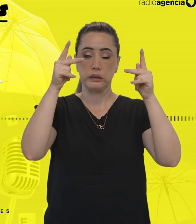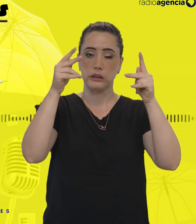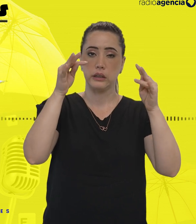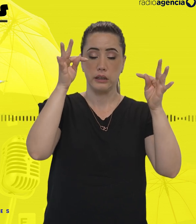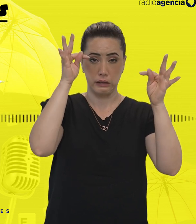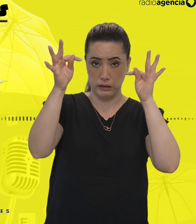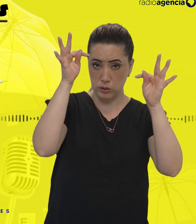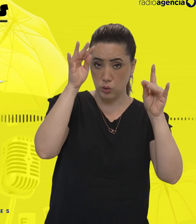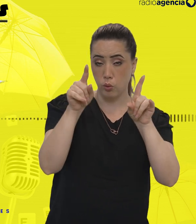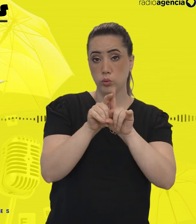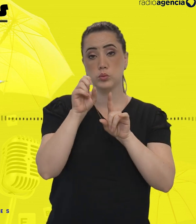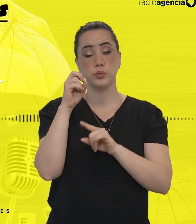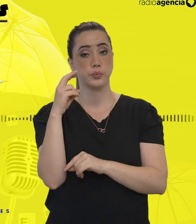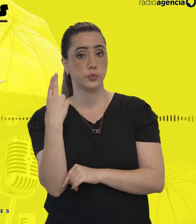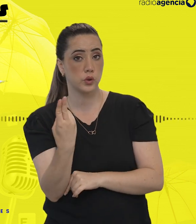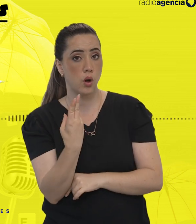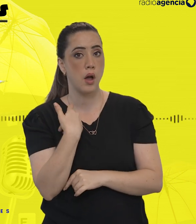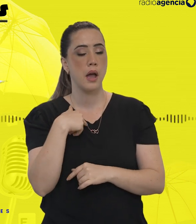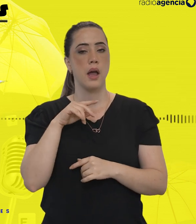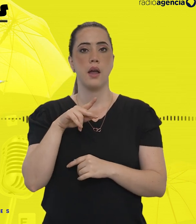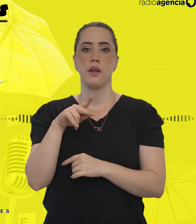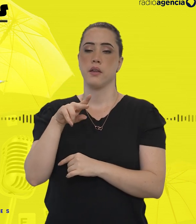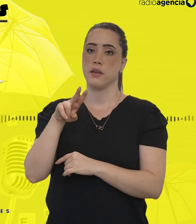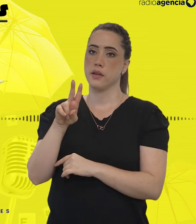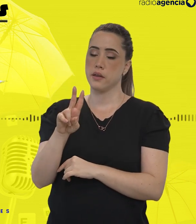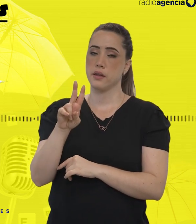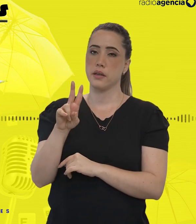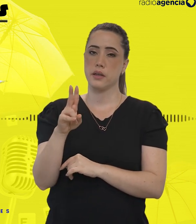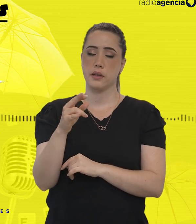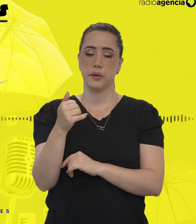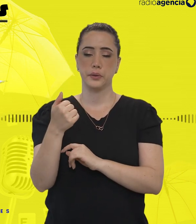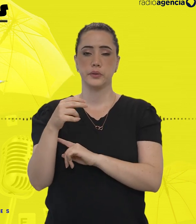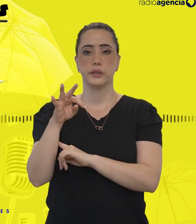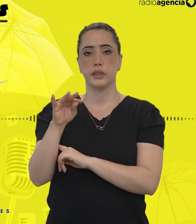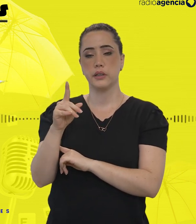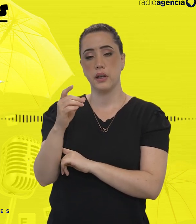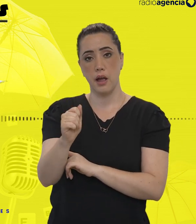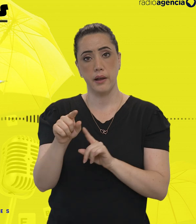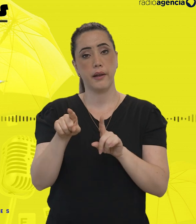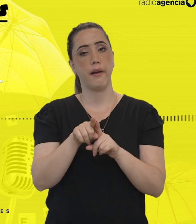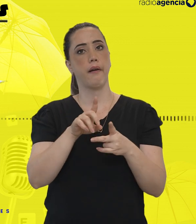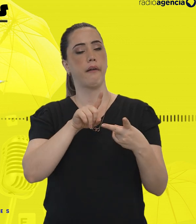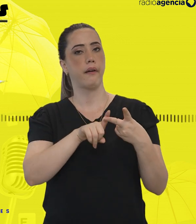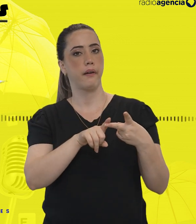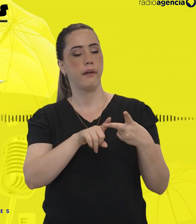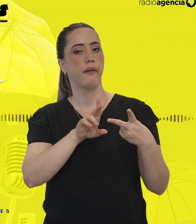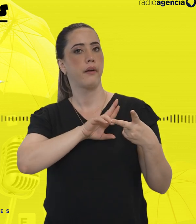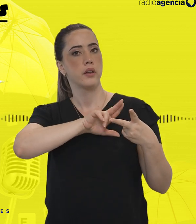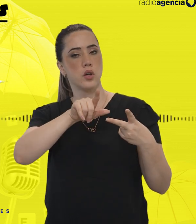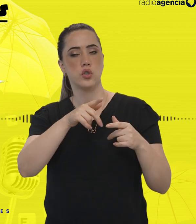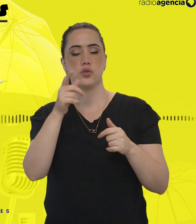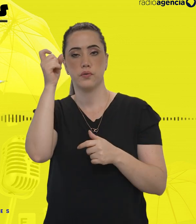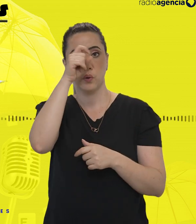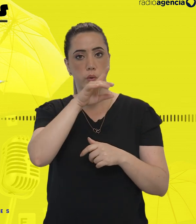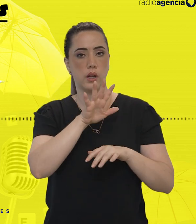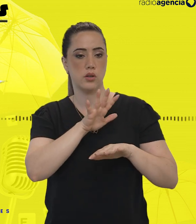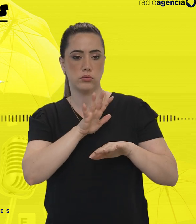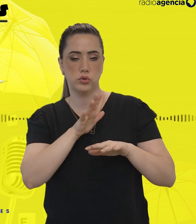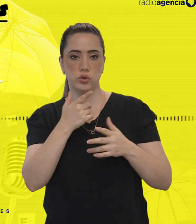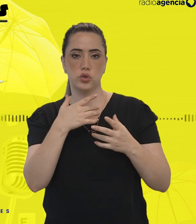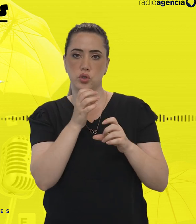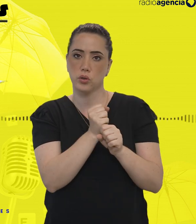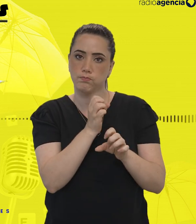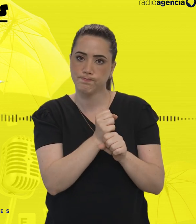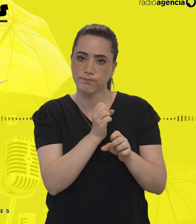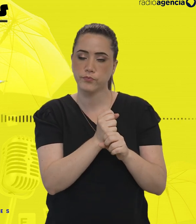e interatividade. O resto, a calculia, a disgrafia. São todos os transtornos que começam ainda lá